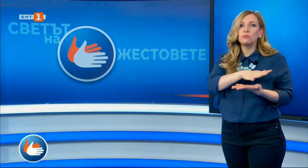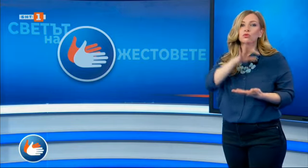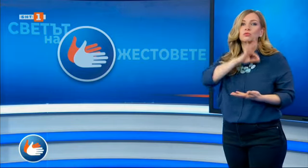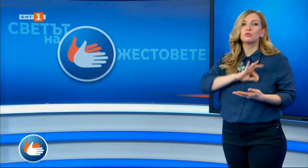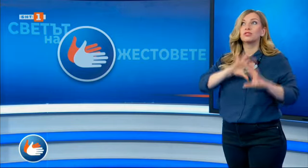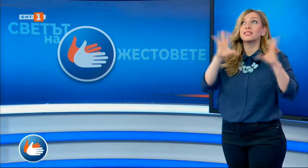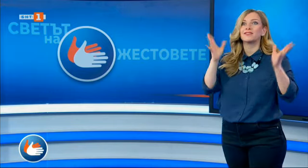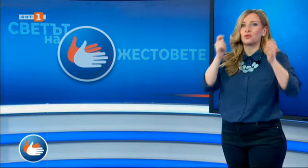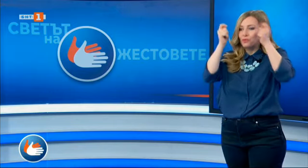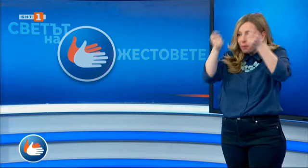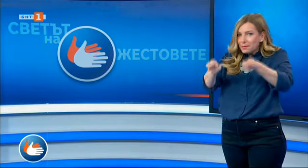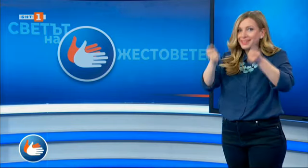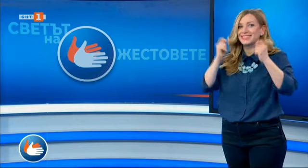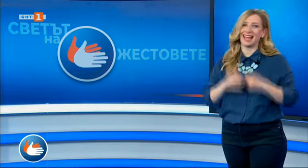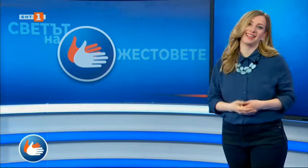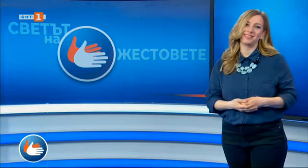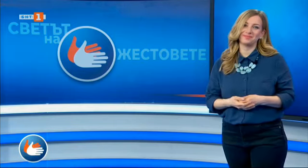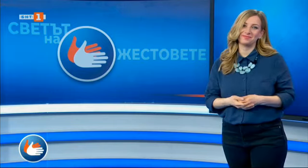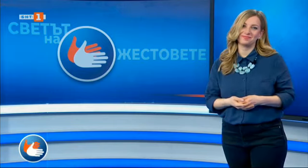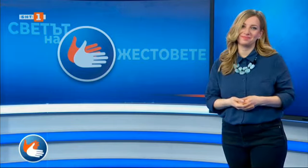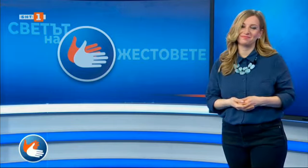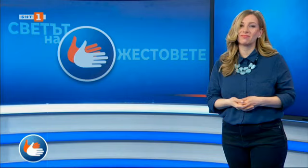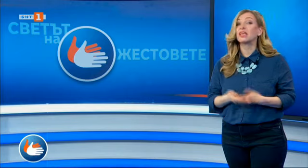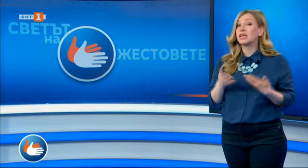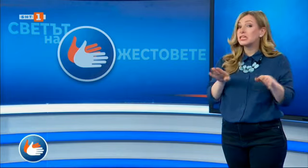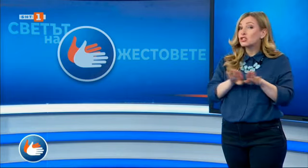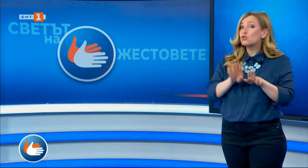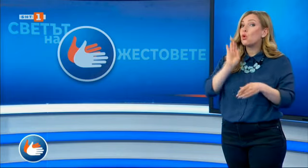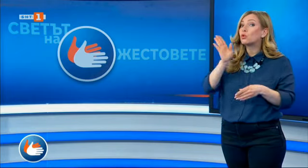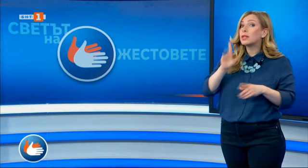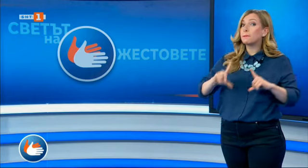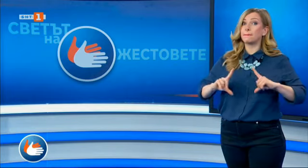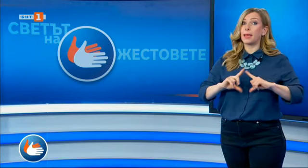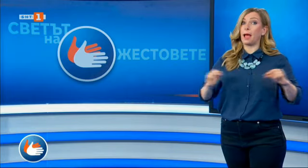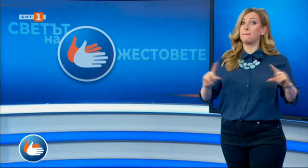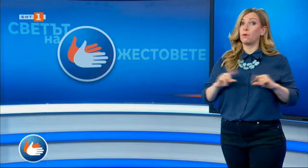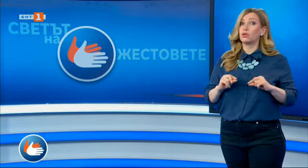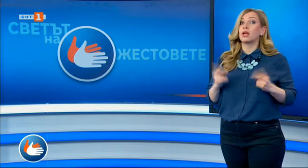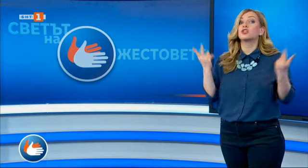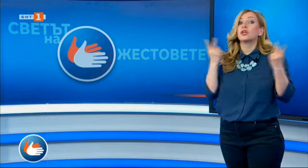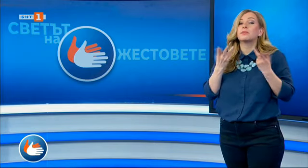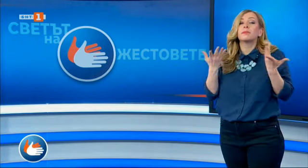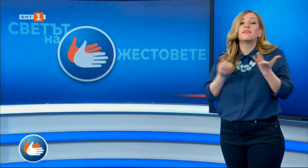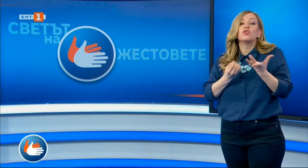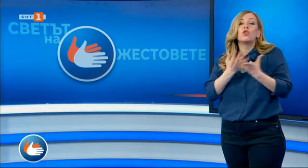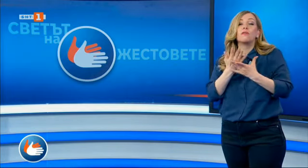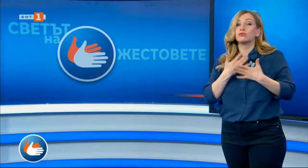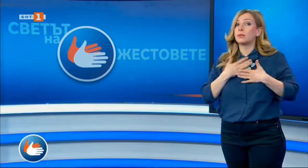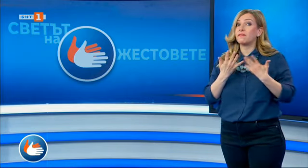световно признание. Ще отидем и до Япония, за да разберем какви са новостите в технологиите за хора в